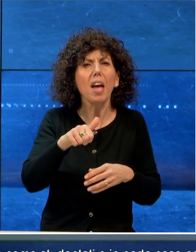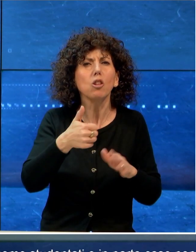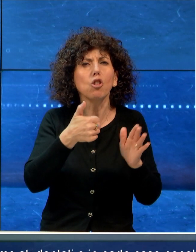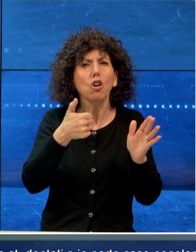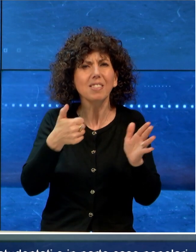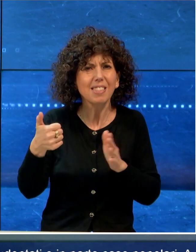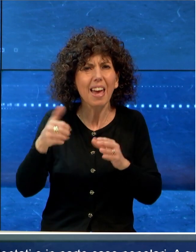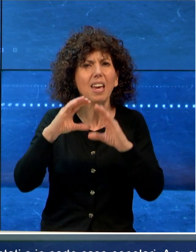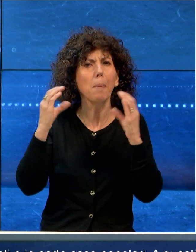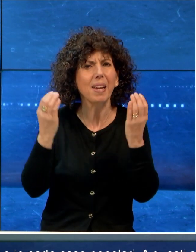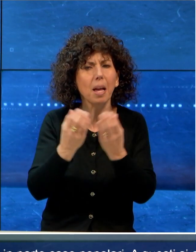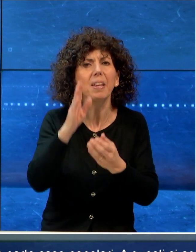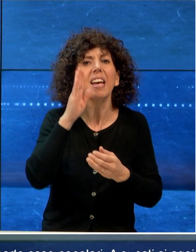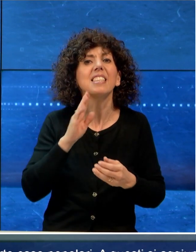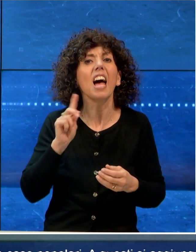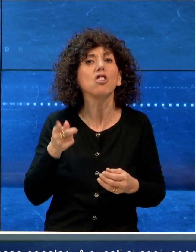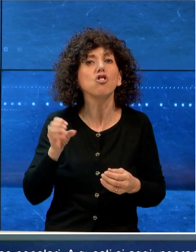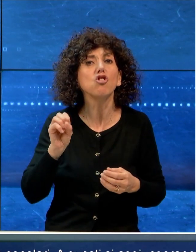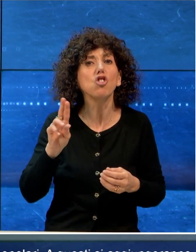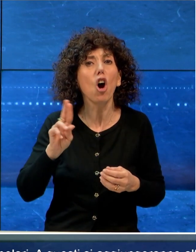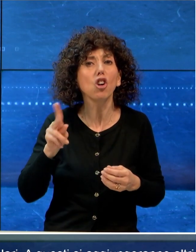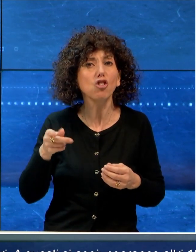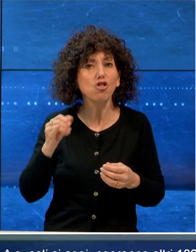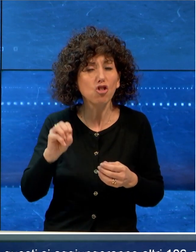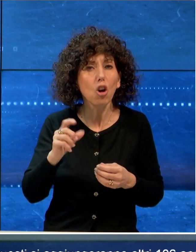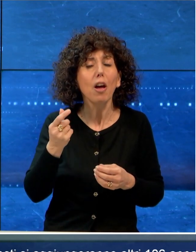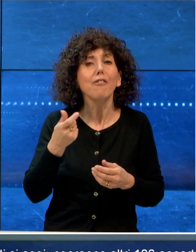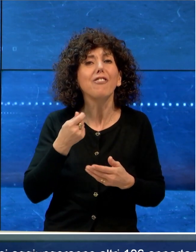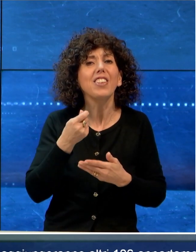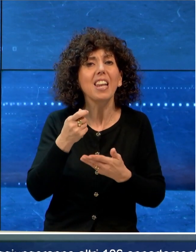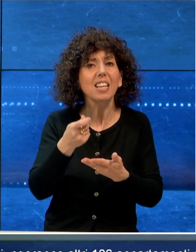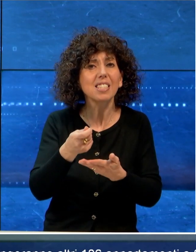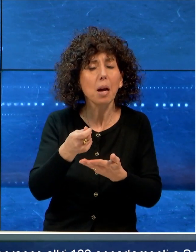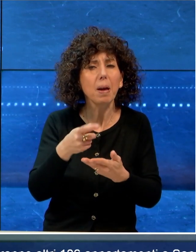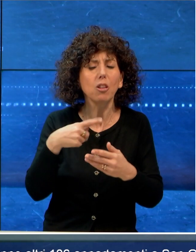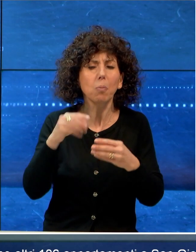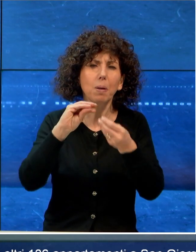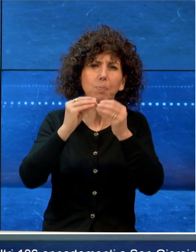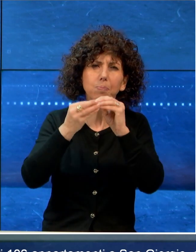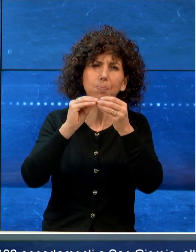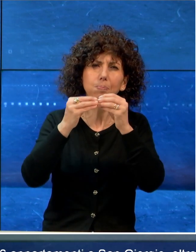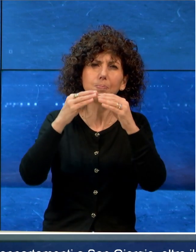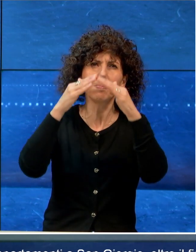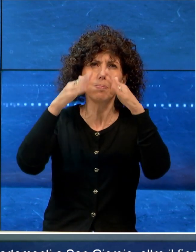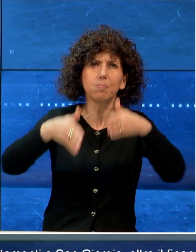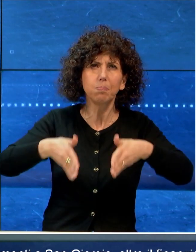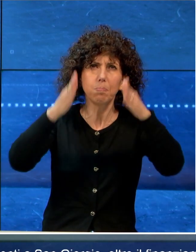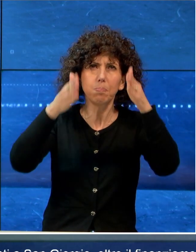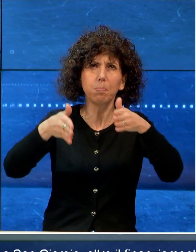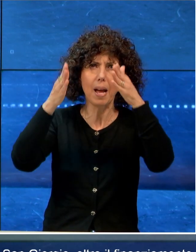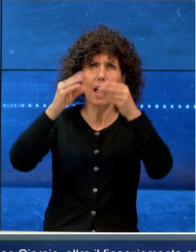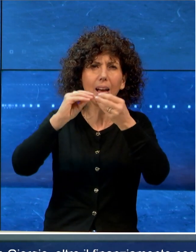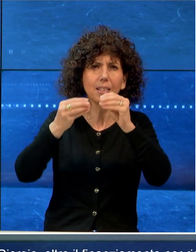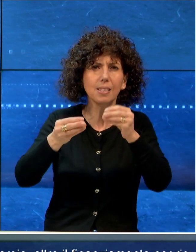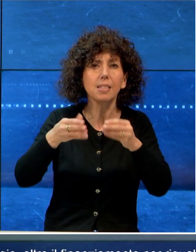appartamenti a San Giorgio, oltre il finanziamento per riqualificare gli stabili dove